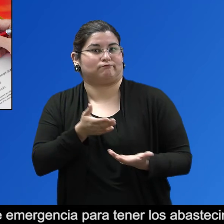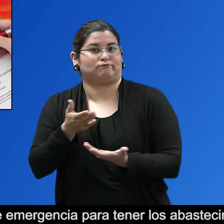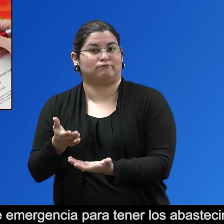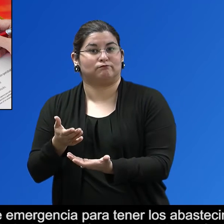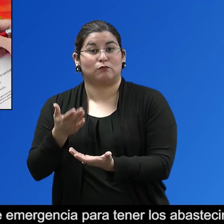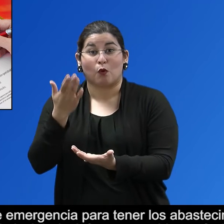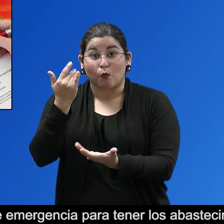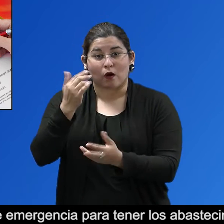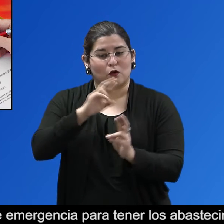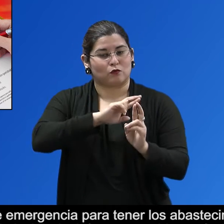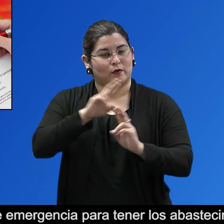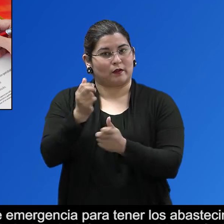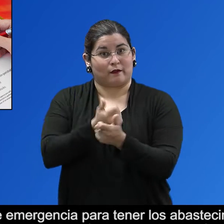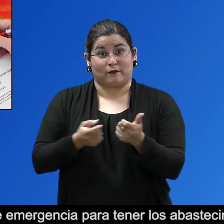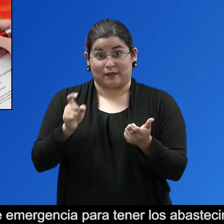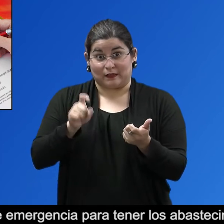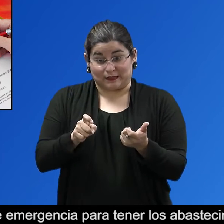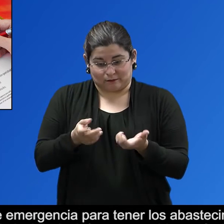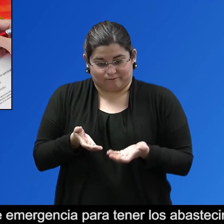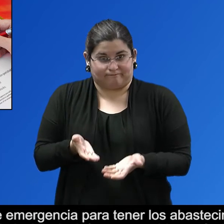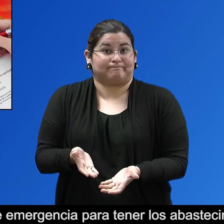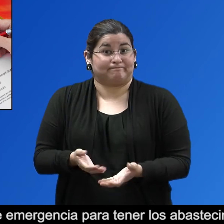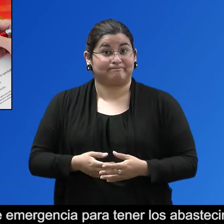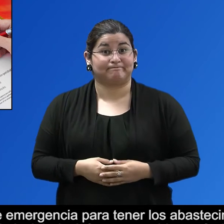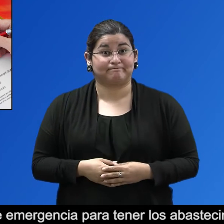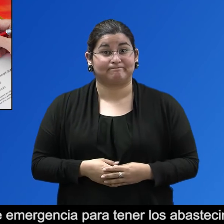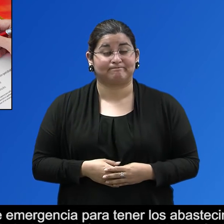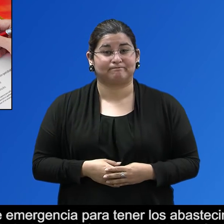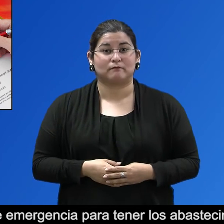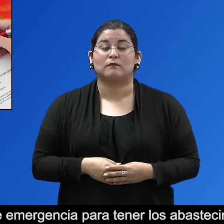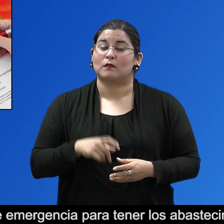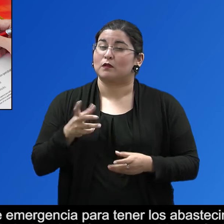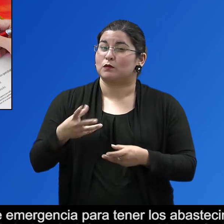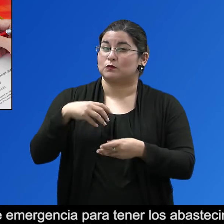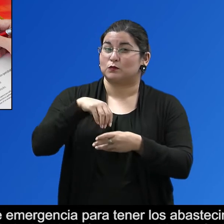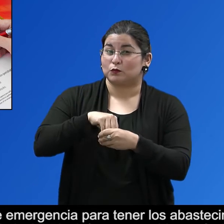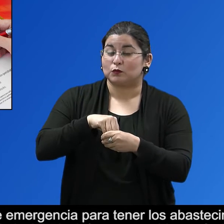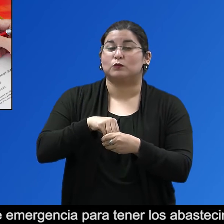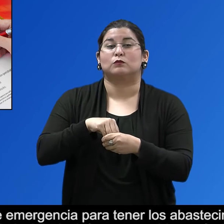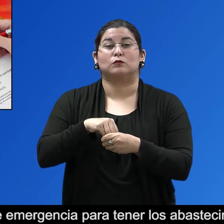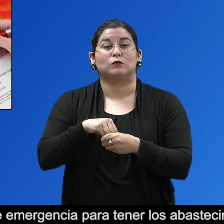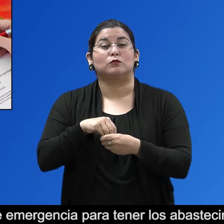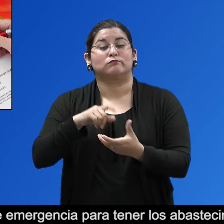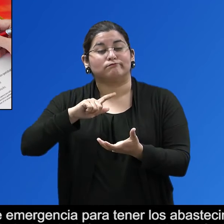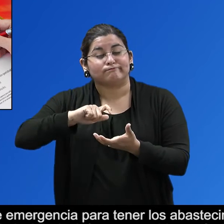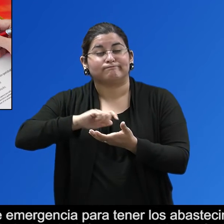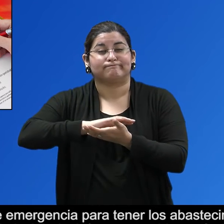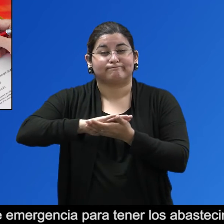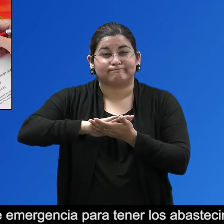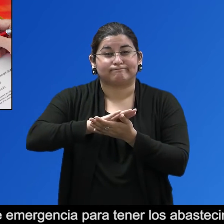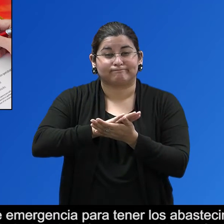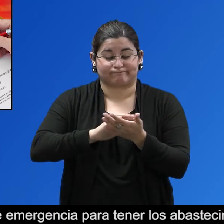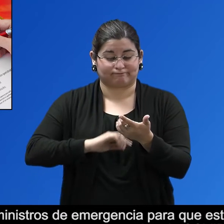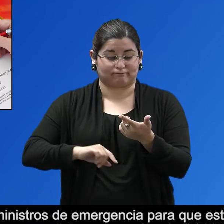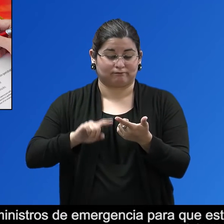Asegúrese de incluir desinfectante, cubiertas faciales y jabón